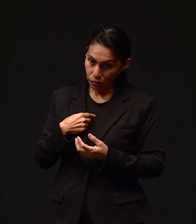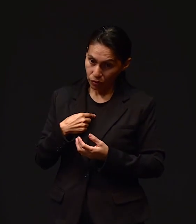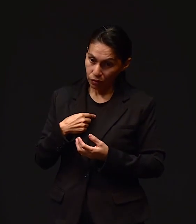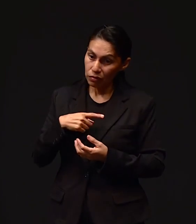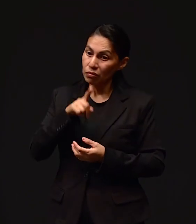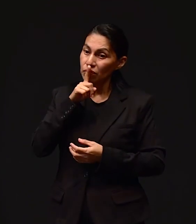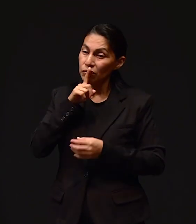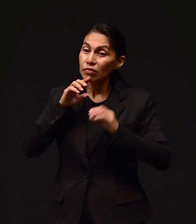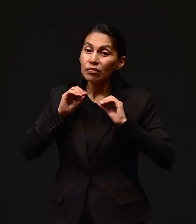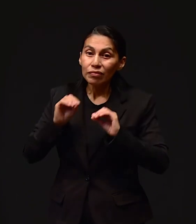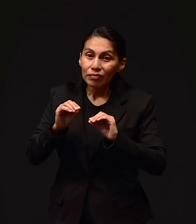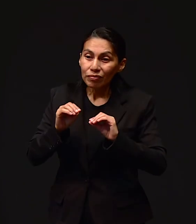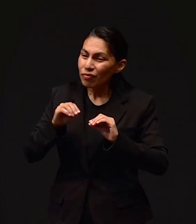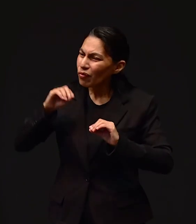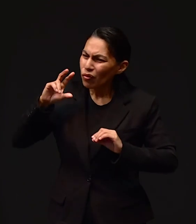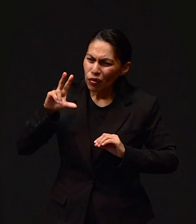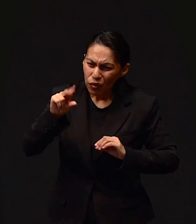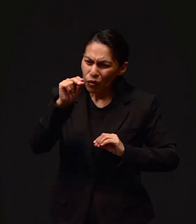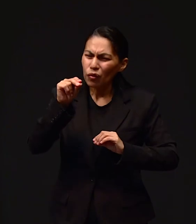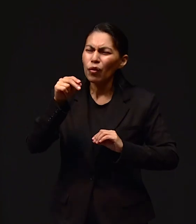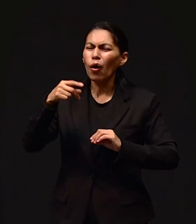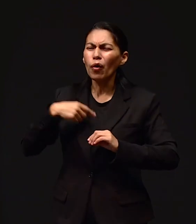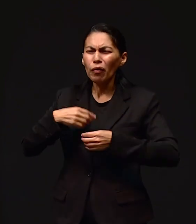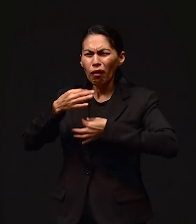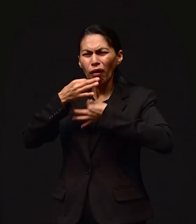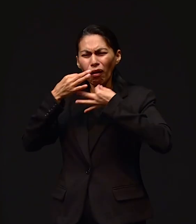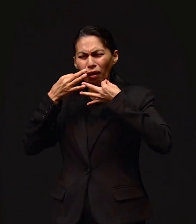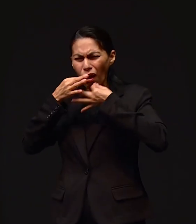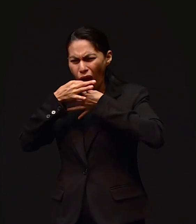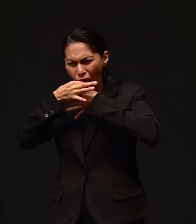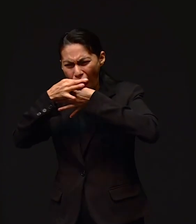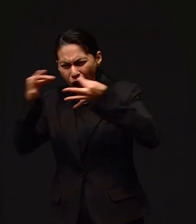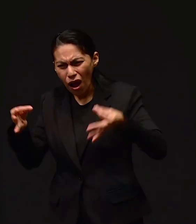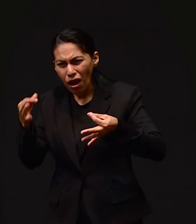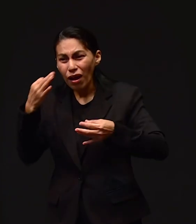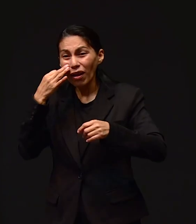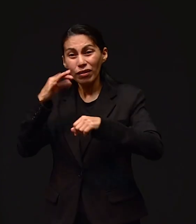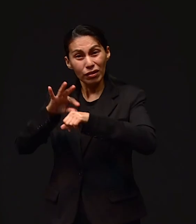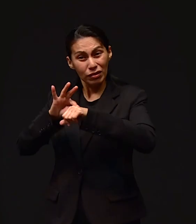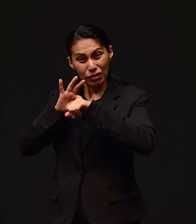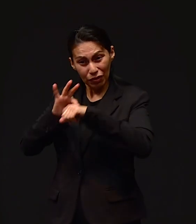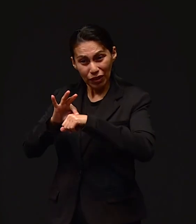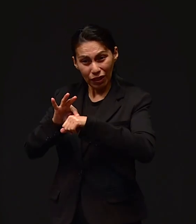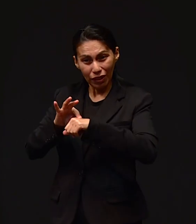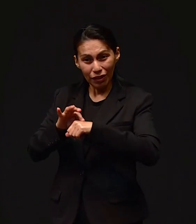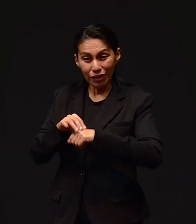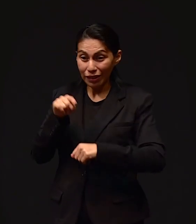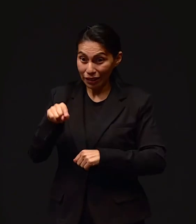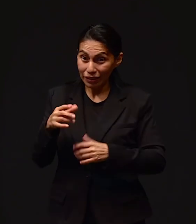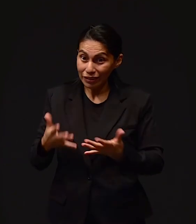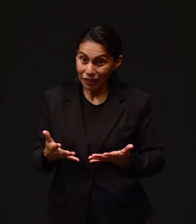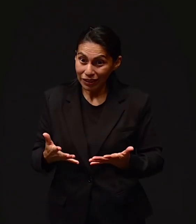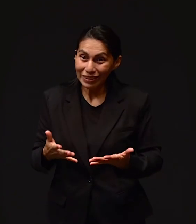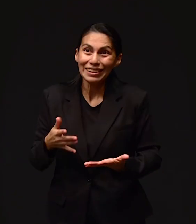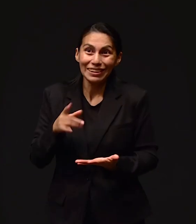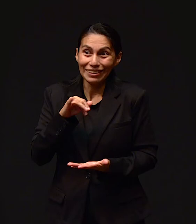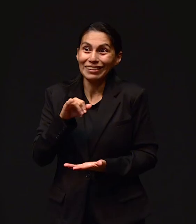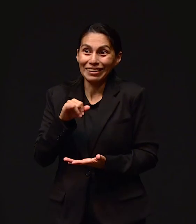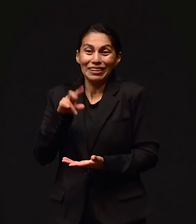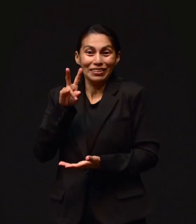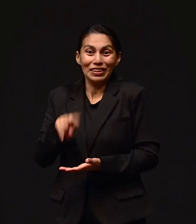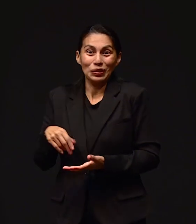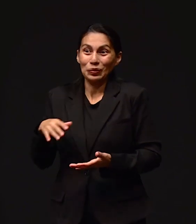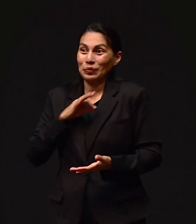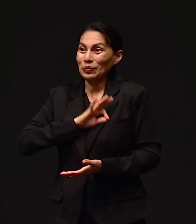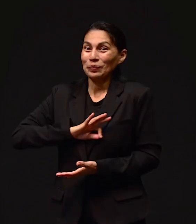cansaré, le dije, de testificar el poder que tienes. Y este es el foro. Sí, sí. Amén. Has venido